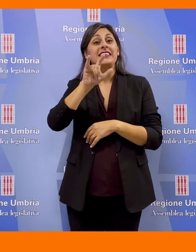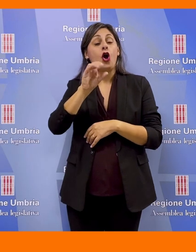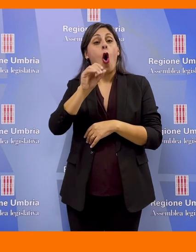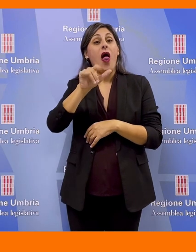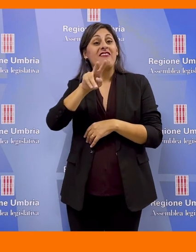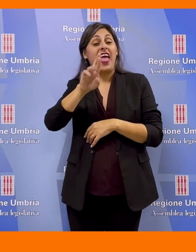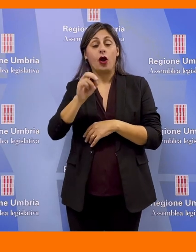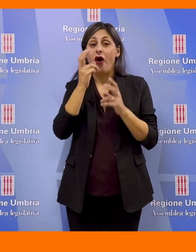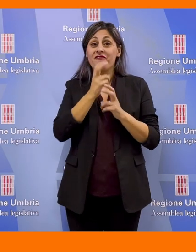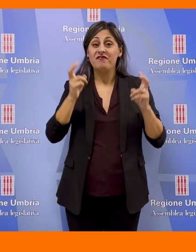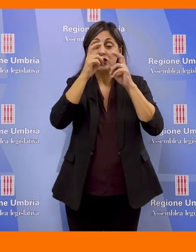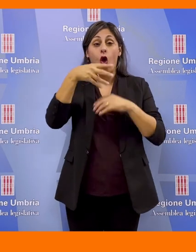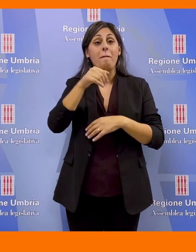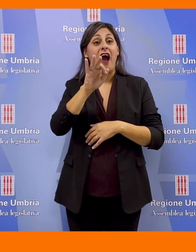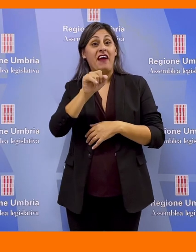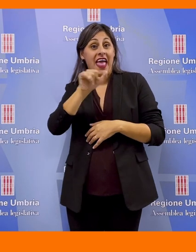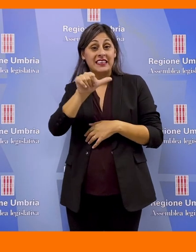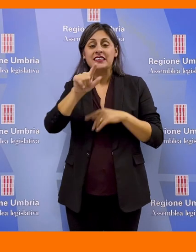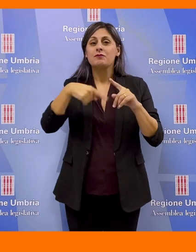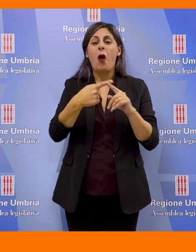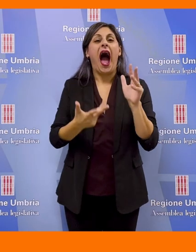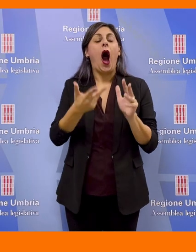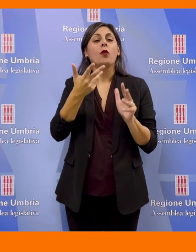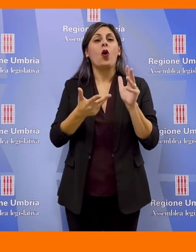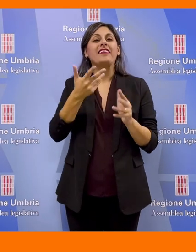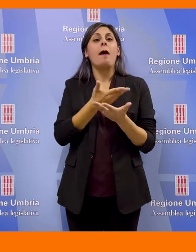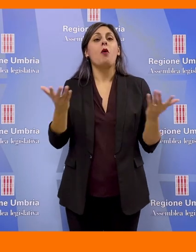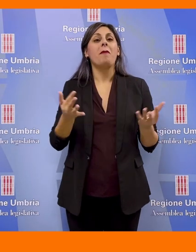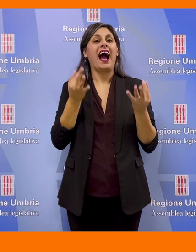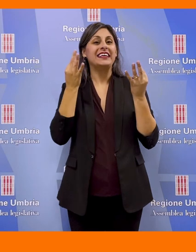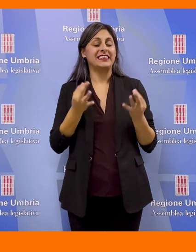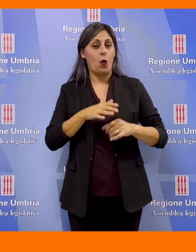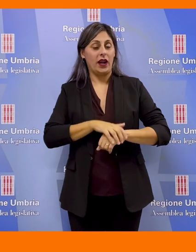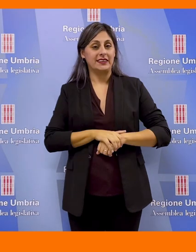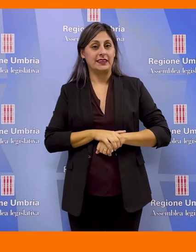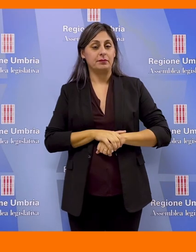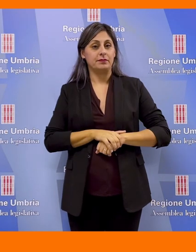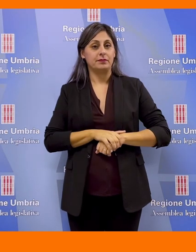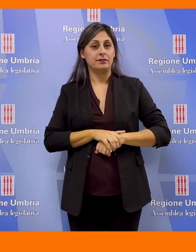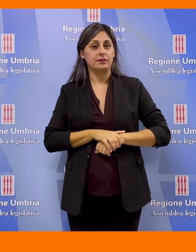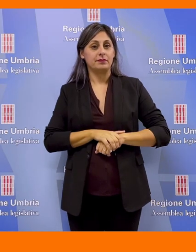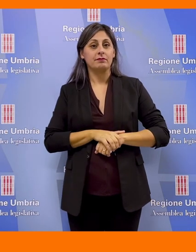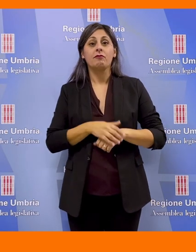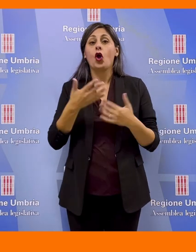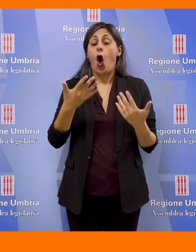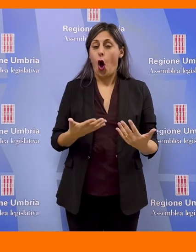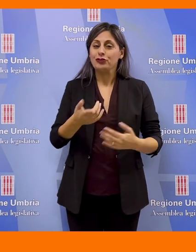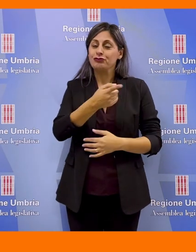Oliviero, il vescovo Ivan Maffeis e le autorità di pubblica sicurezza. Oggi siamo qui per rendere omaggio